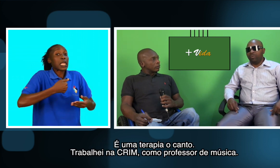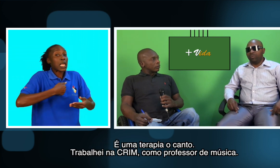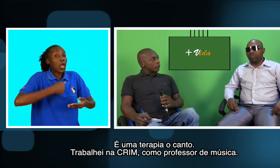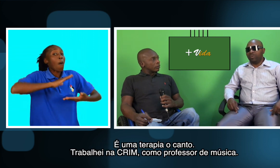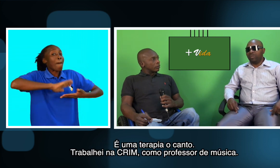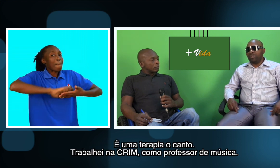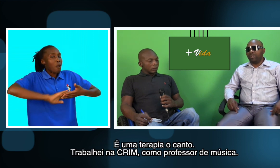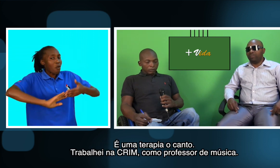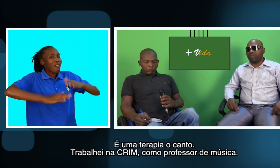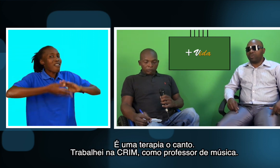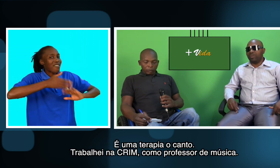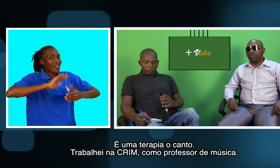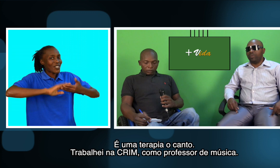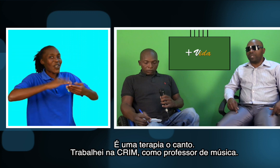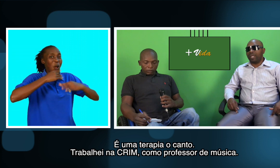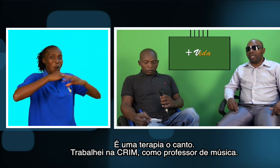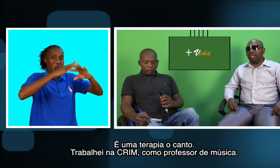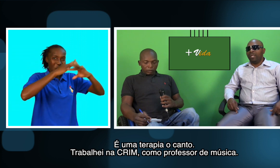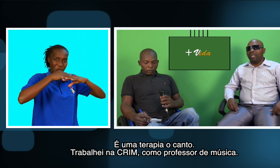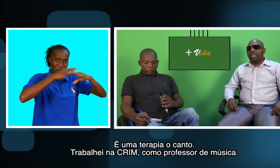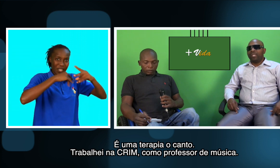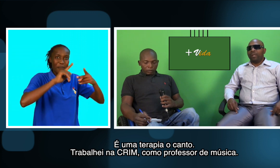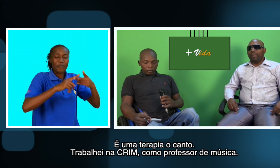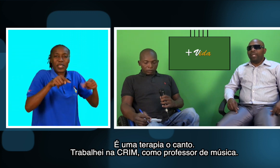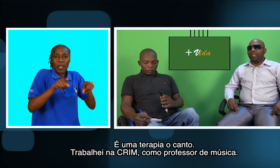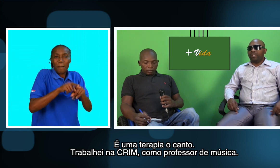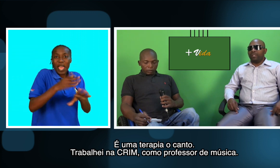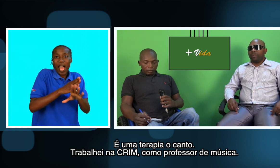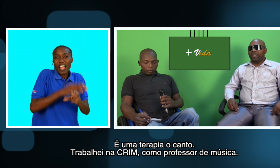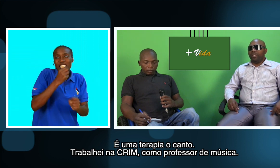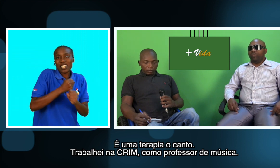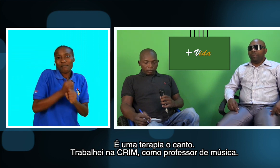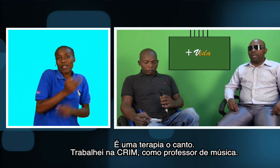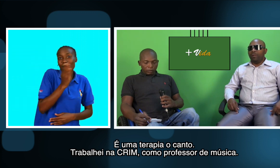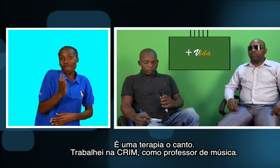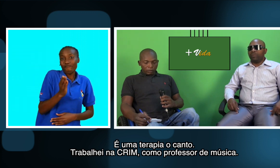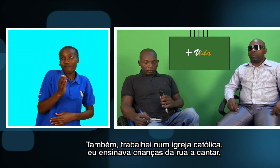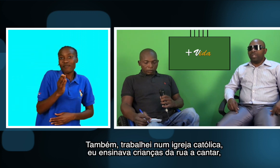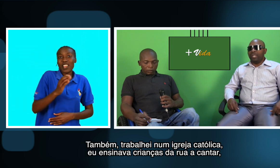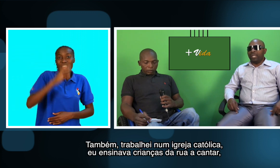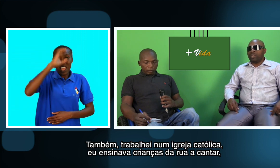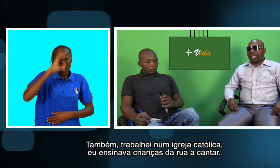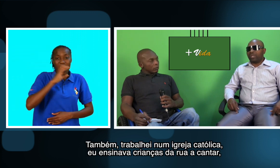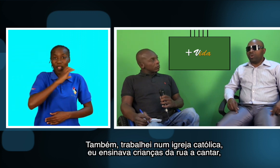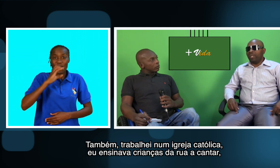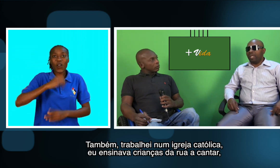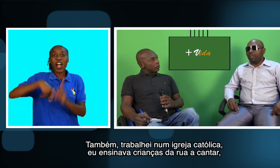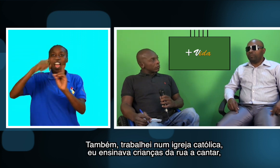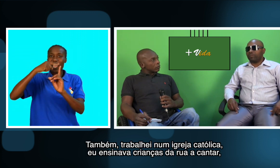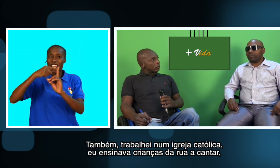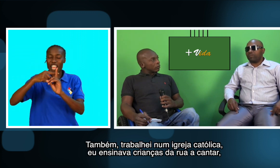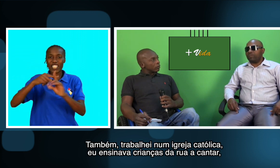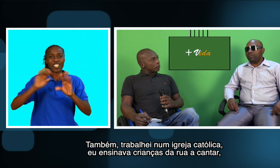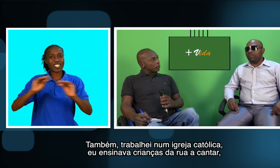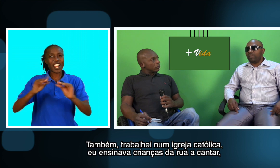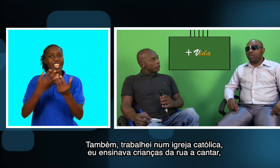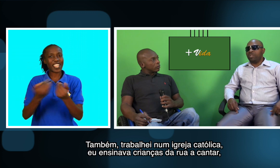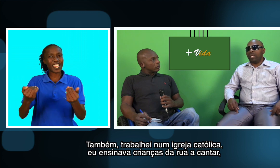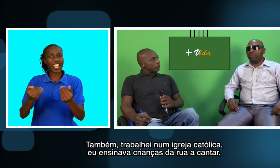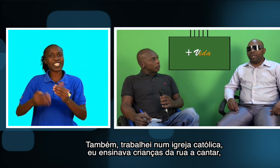professor de música. Também trabalhei numa igreja católica. Eu ensinava